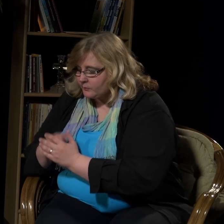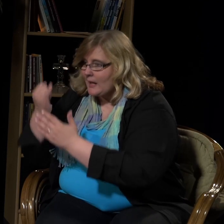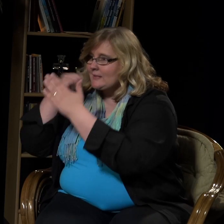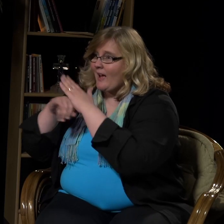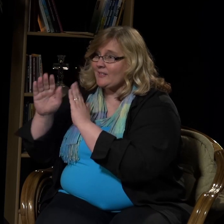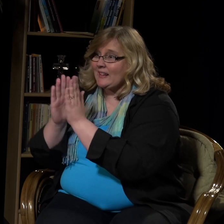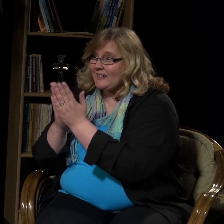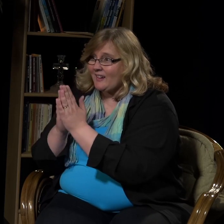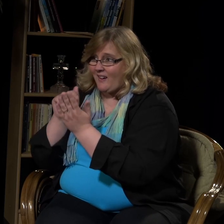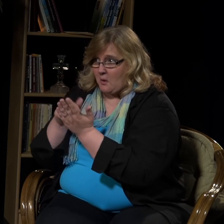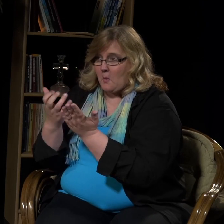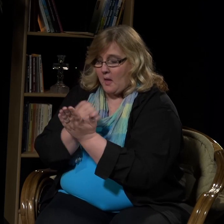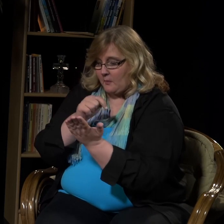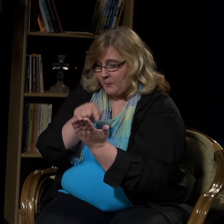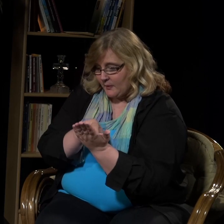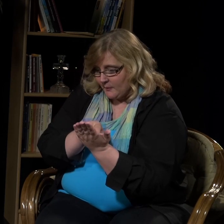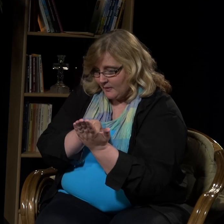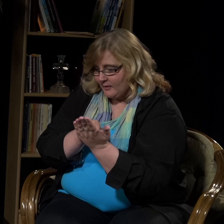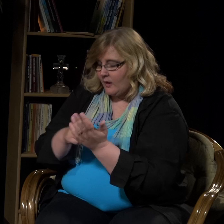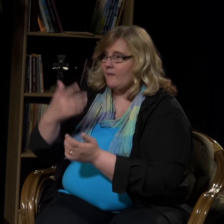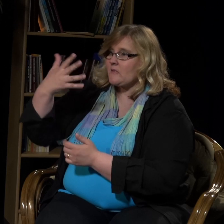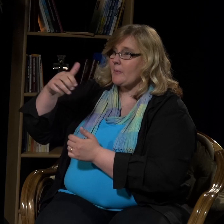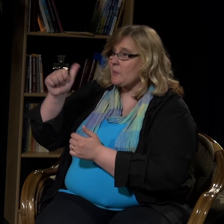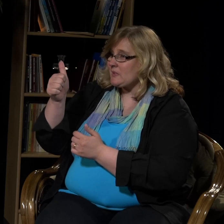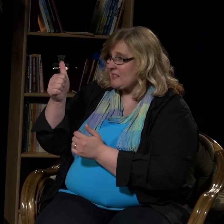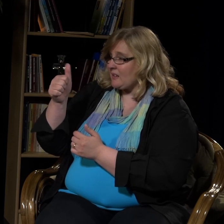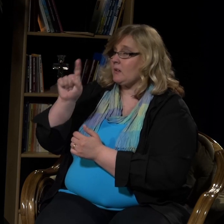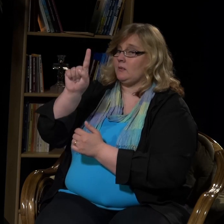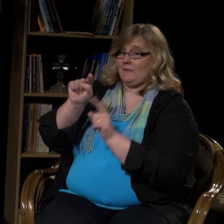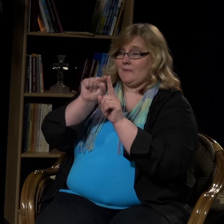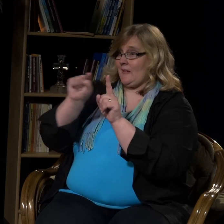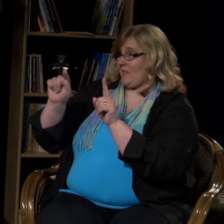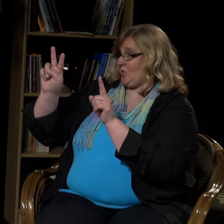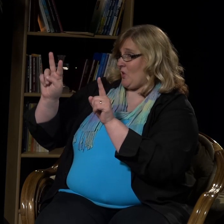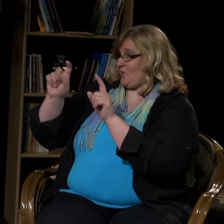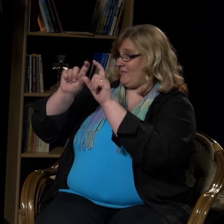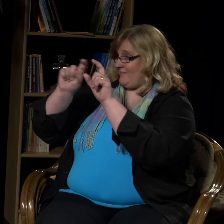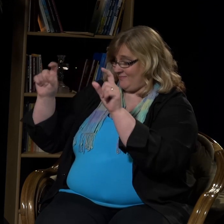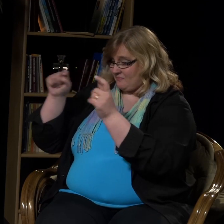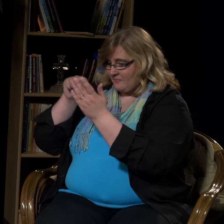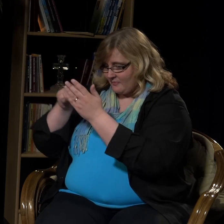saattaa olla este. Tähän liittyen luen Jesajan kirjeestä 59,